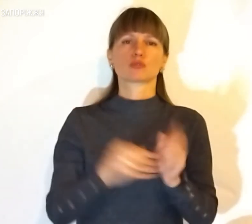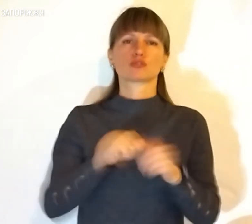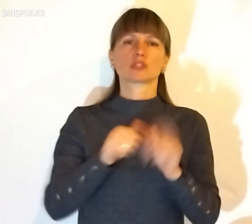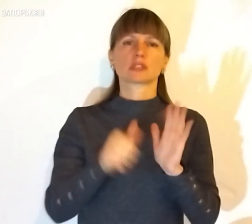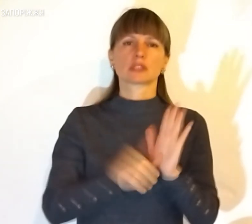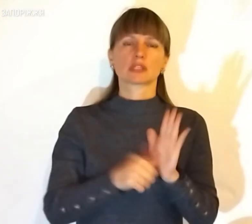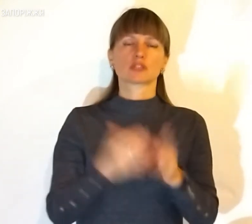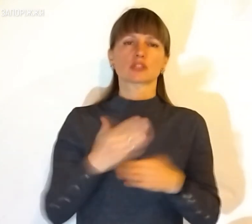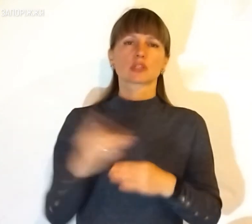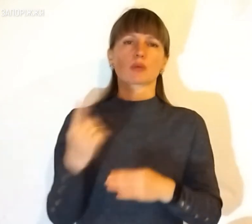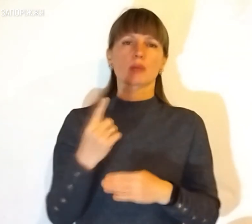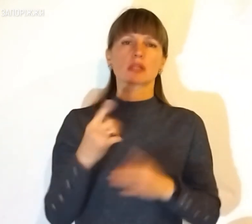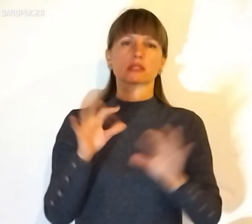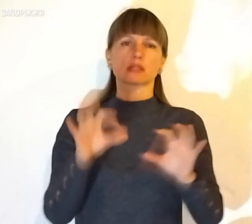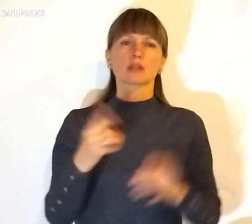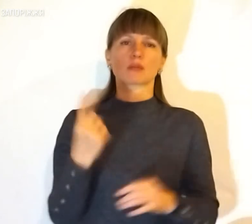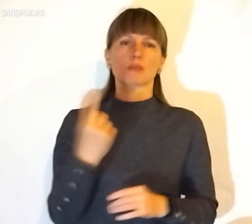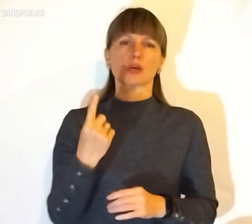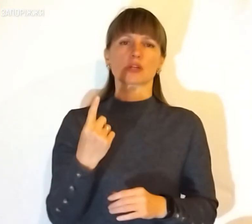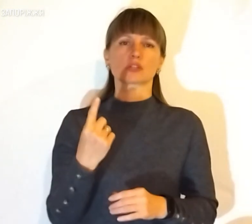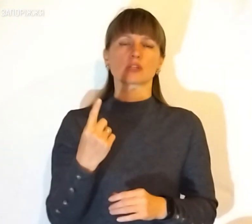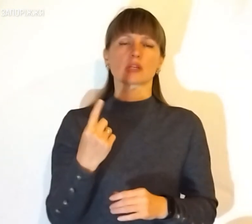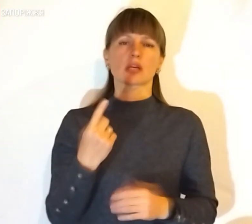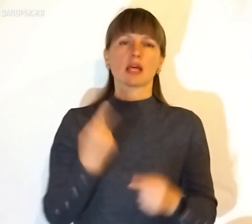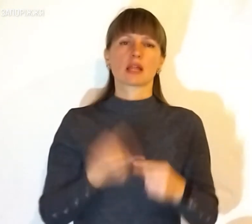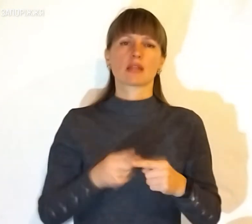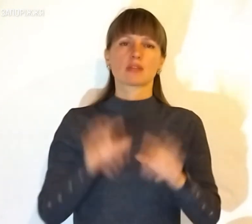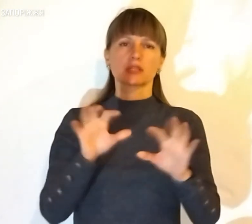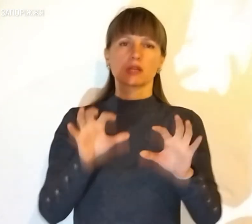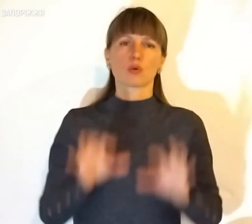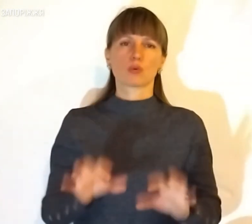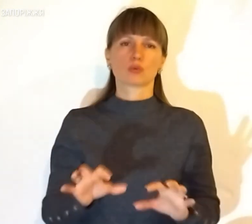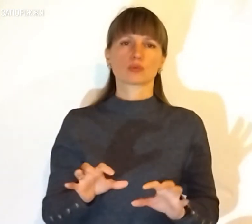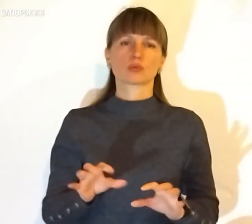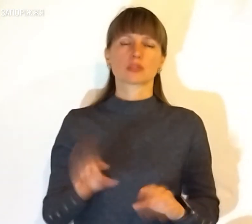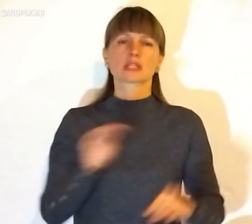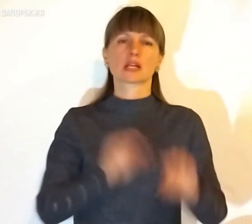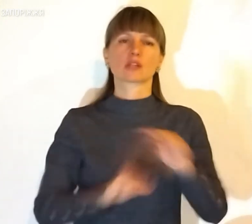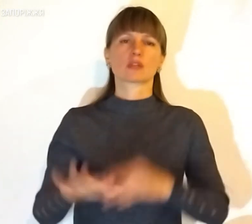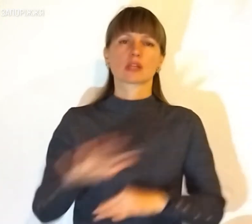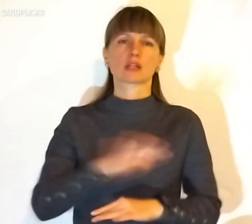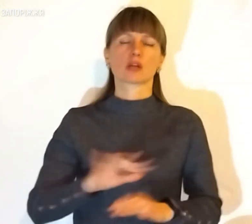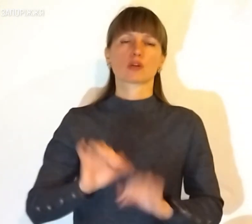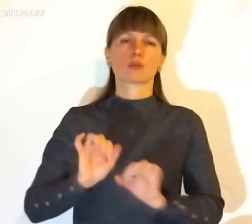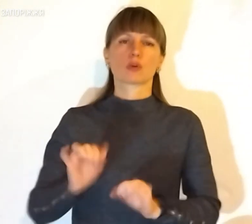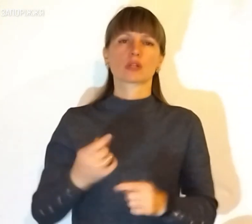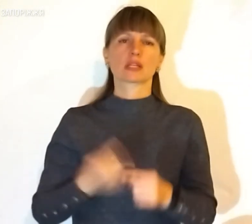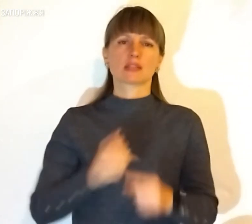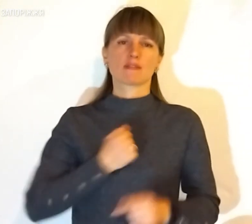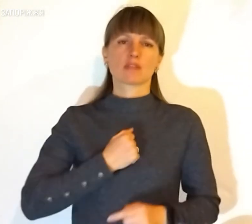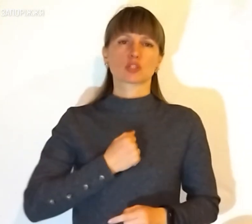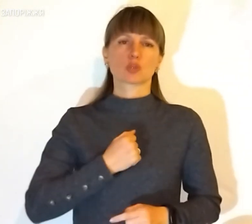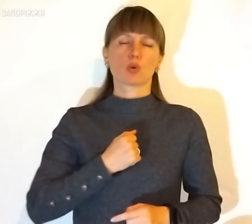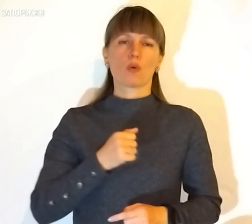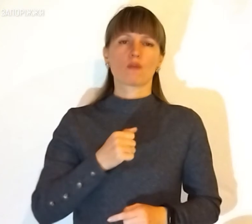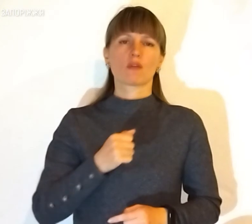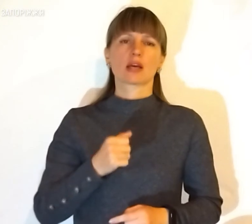16 частиною першої статті 1 Закону. Складові територіальної оборони – це військова, цивільна та